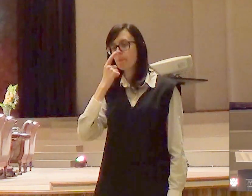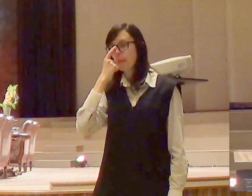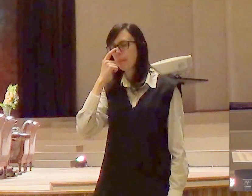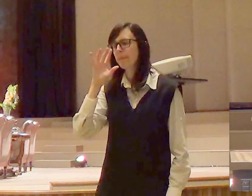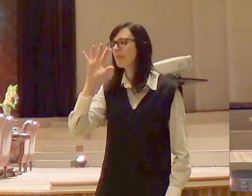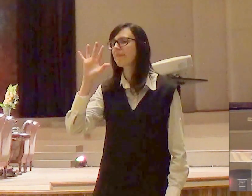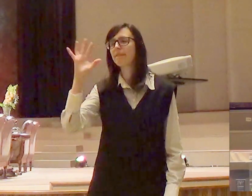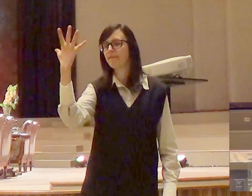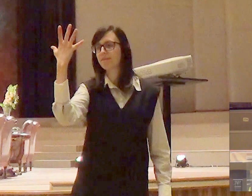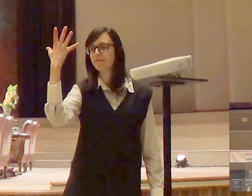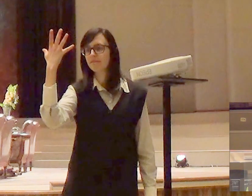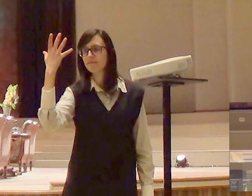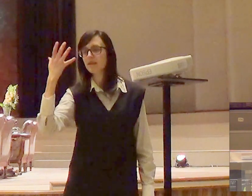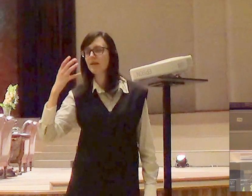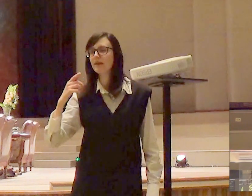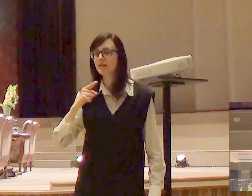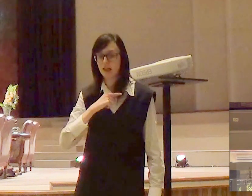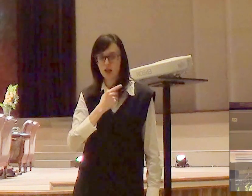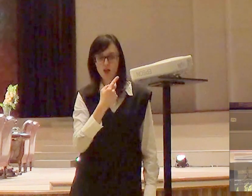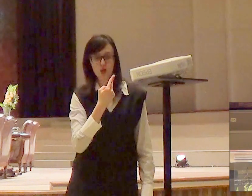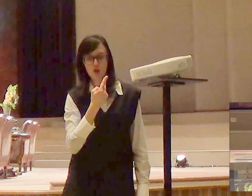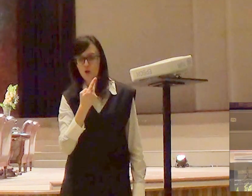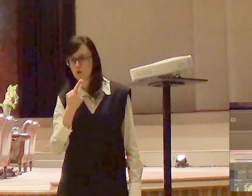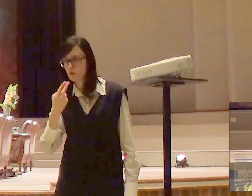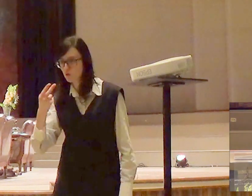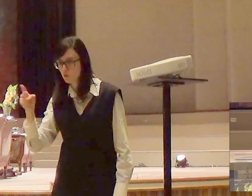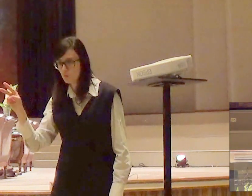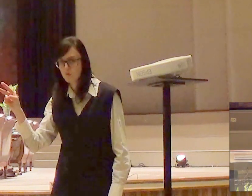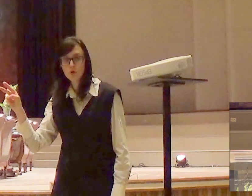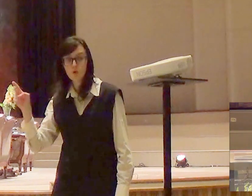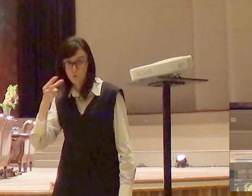semanas ele esqueceu da oportunidade e desapareceu de novo até hoje